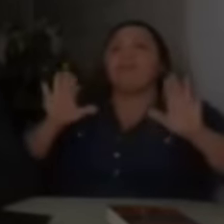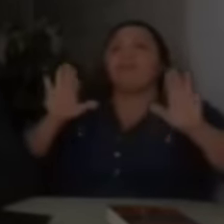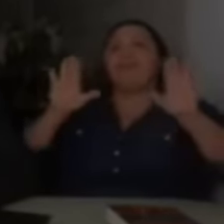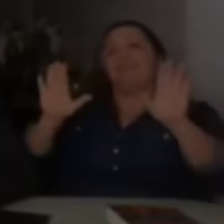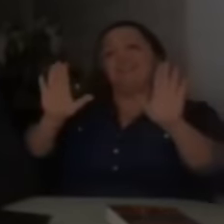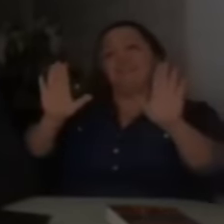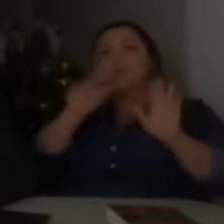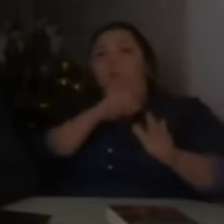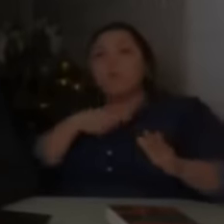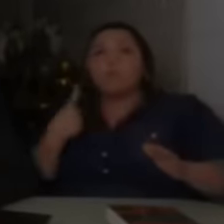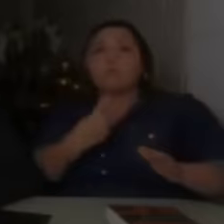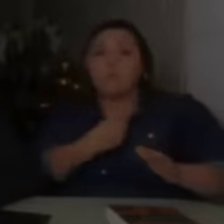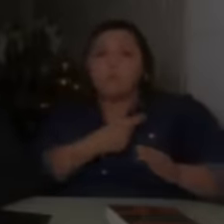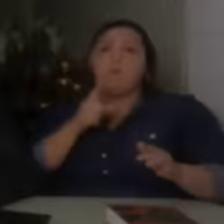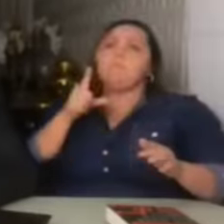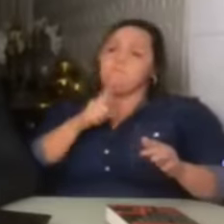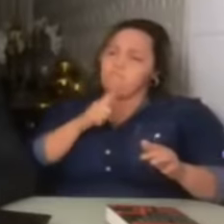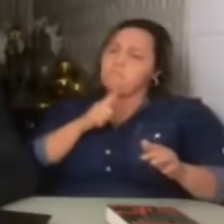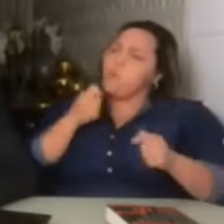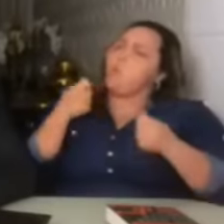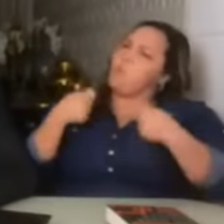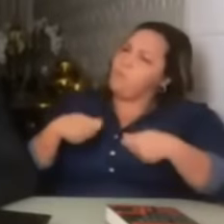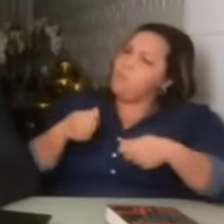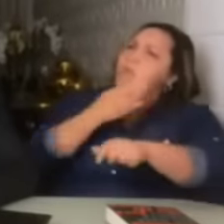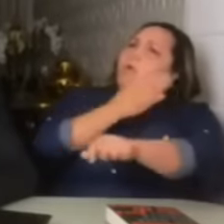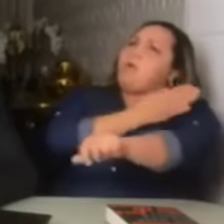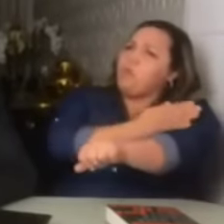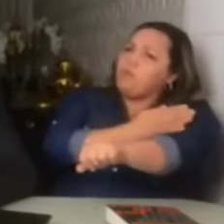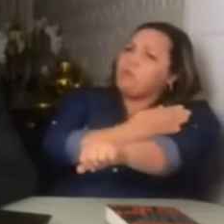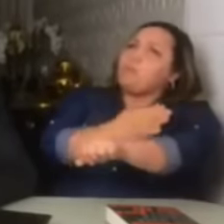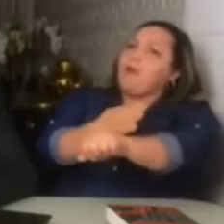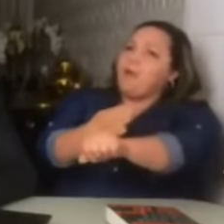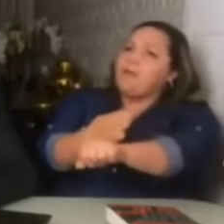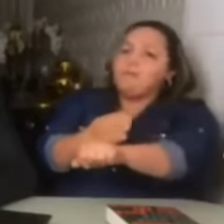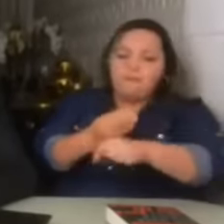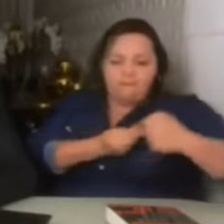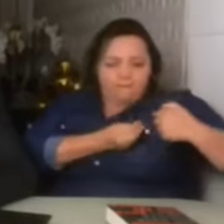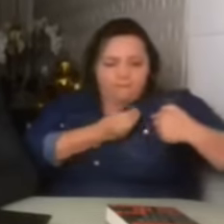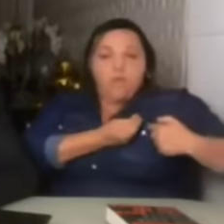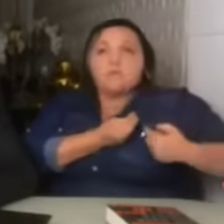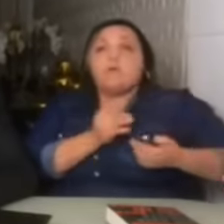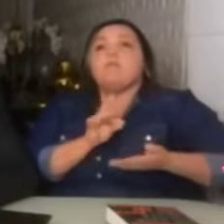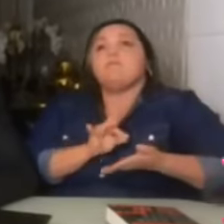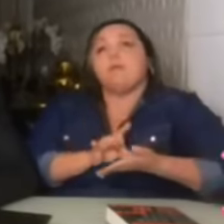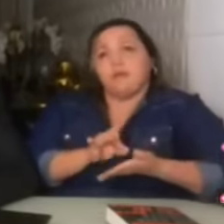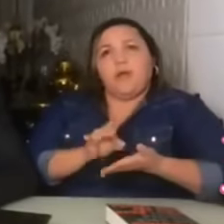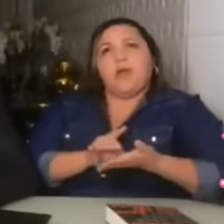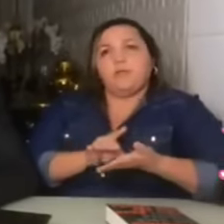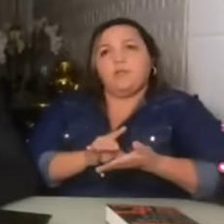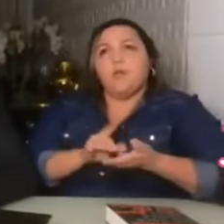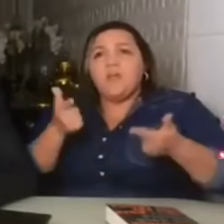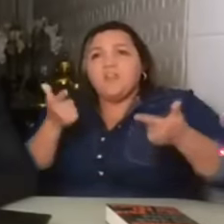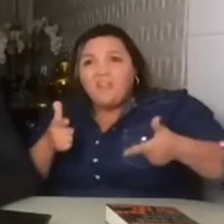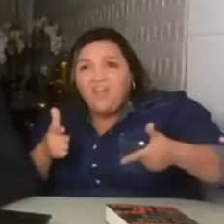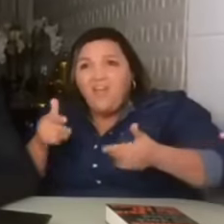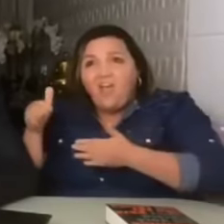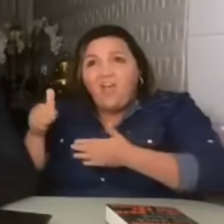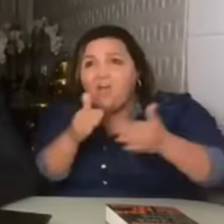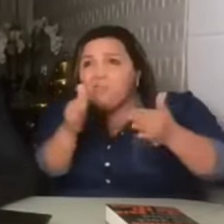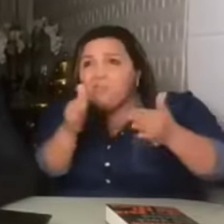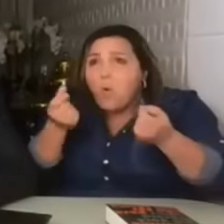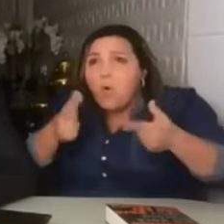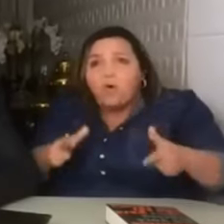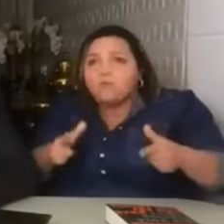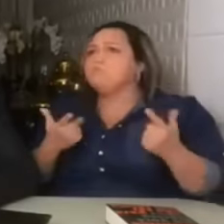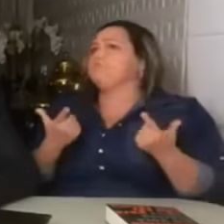Nós temos que nos acostumar a conviver com a verdade. Não existe outro caminho, se